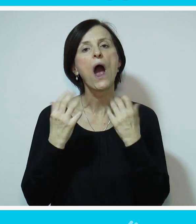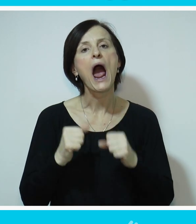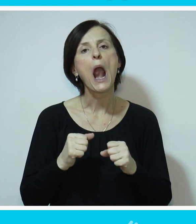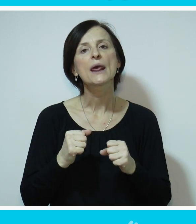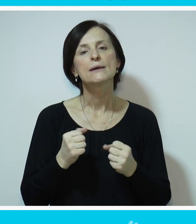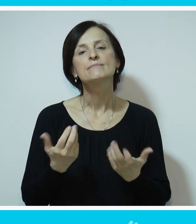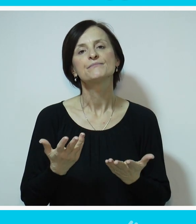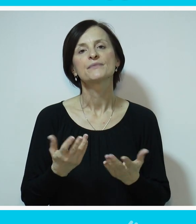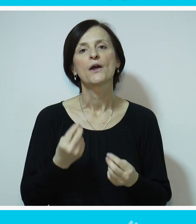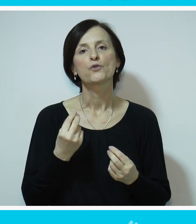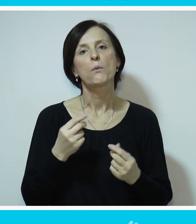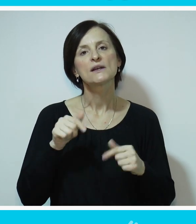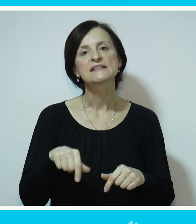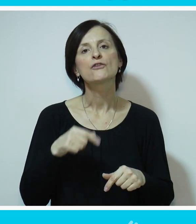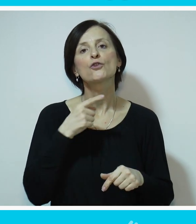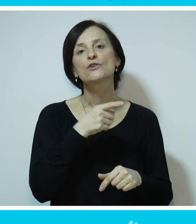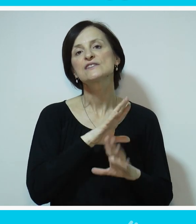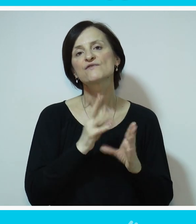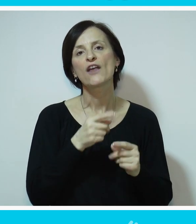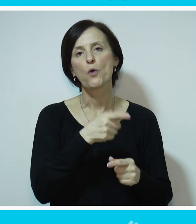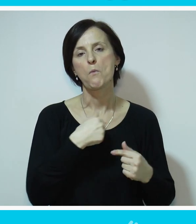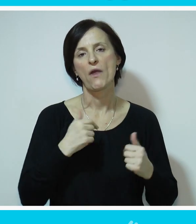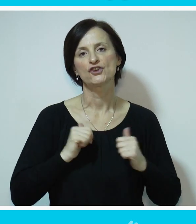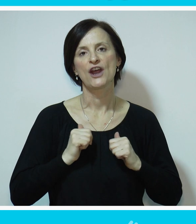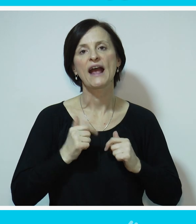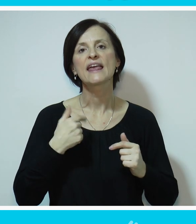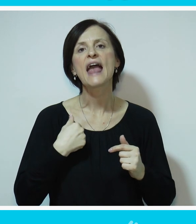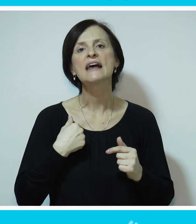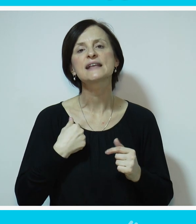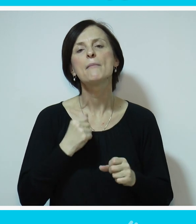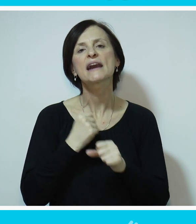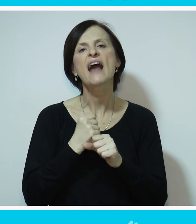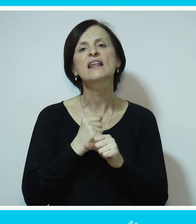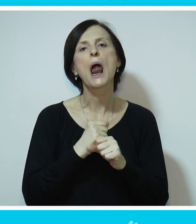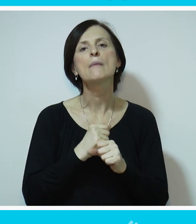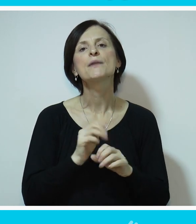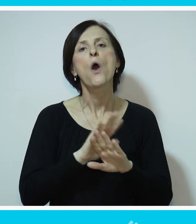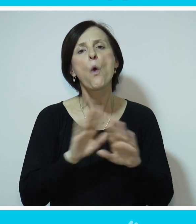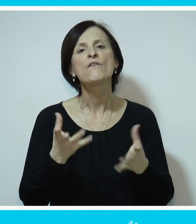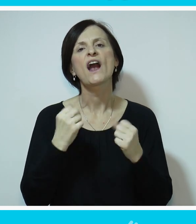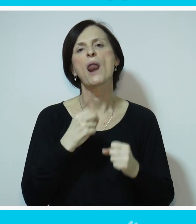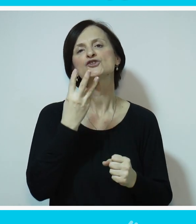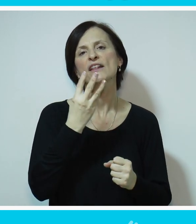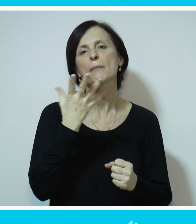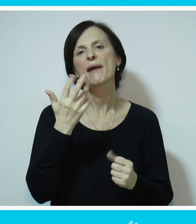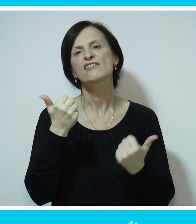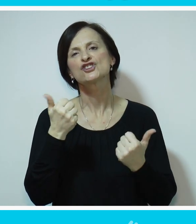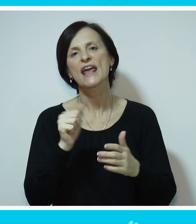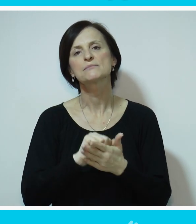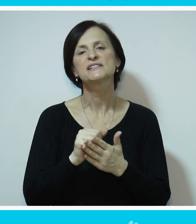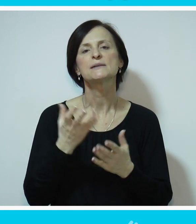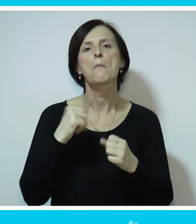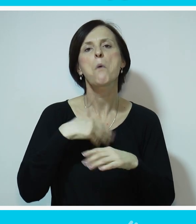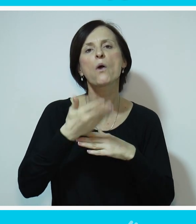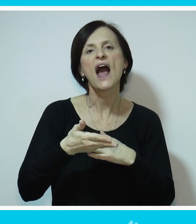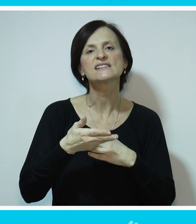to izplatilo se, sve to moje čekanje. Prosto ja sam radila uvek, ali 5 meseci, 4 meseca, 6 meseci,